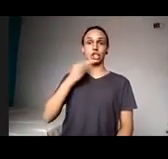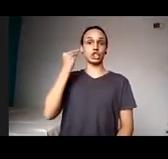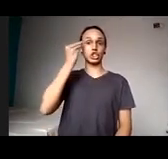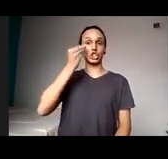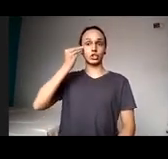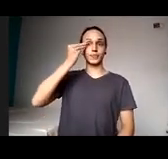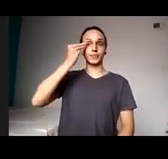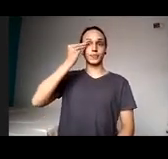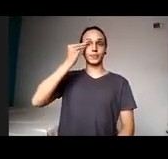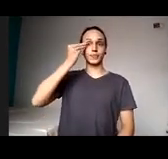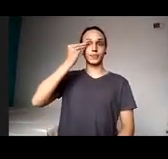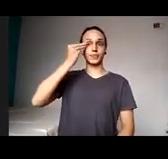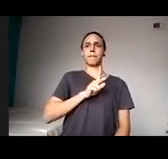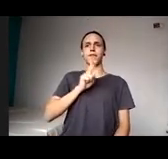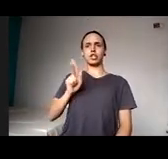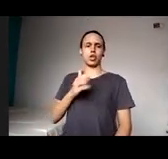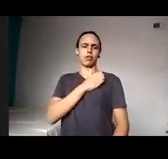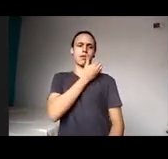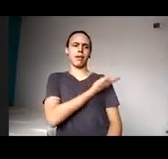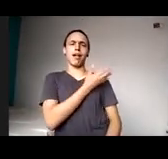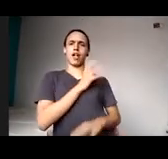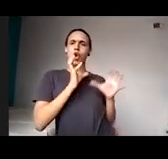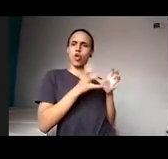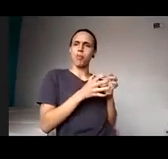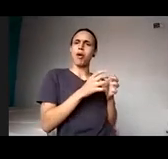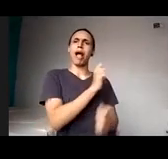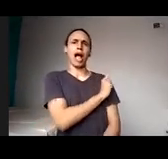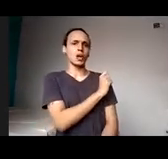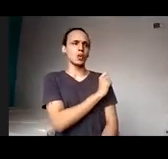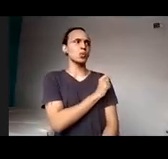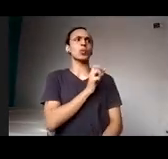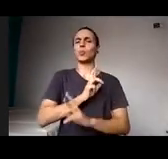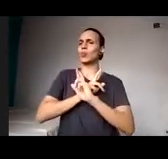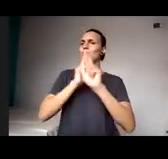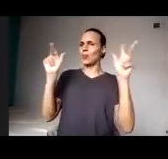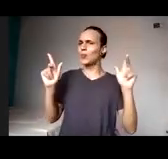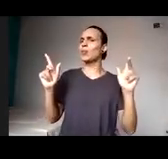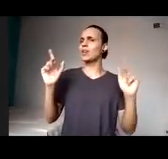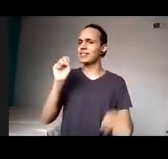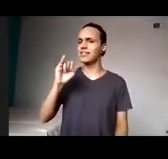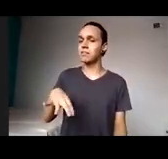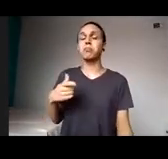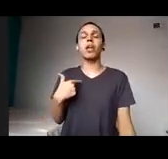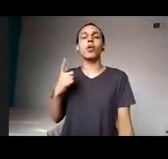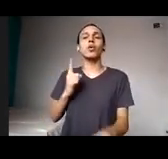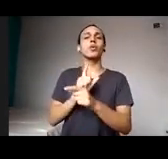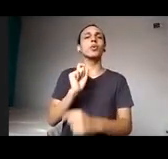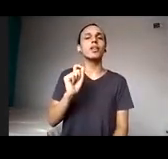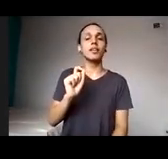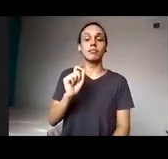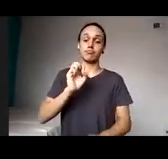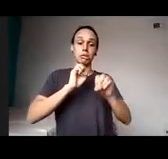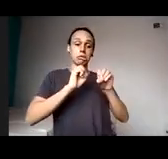lado de alunos, faça toda a diferença. Eu descobri que ensinar e aprender são